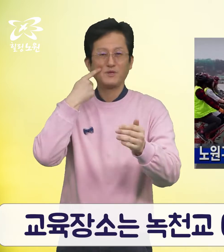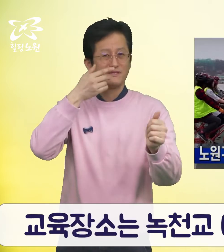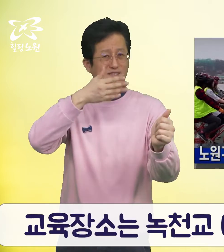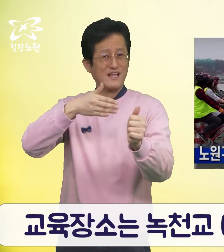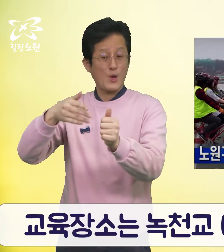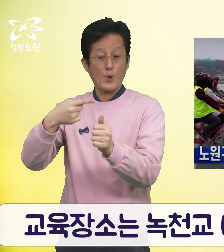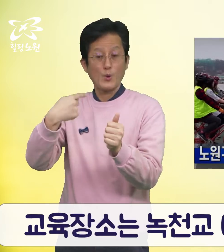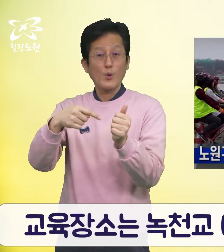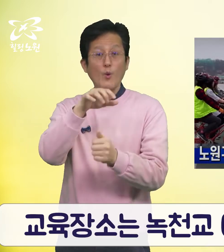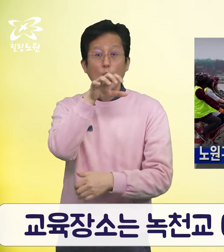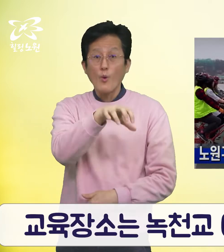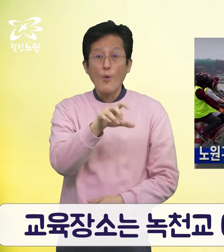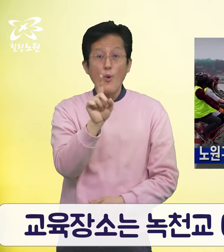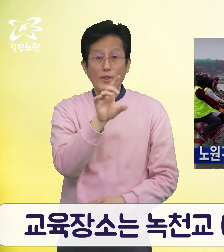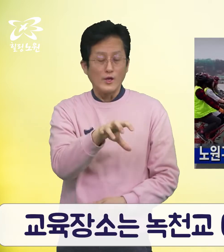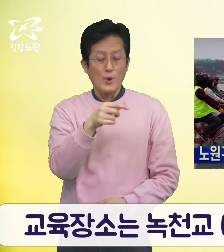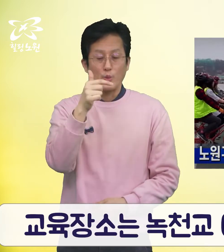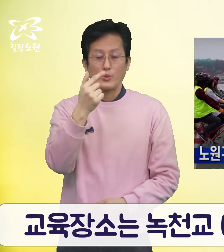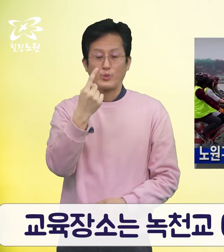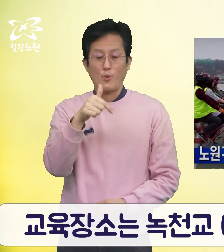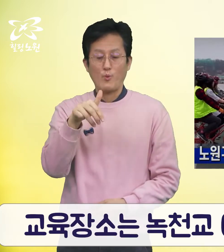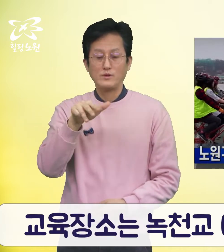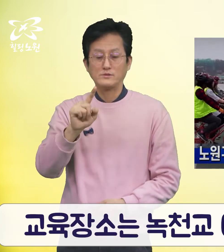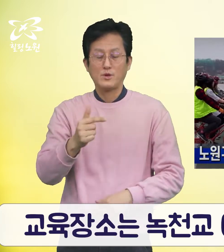녹천교 아래 중랑천 둔치입니다.